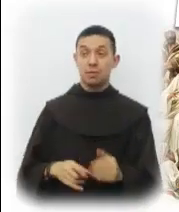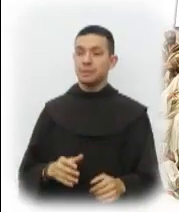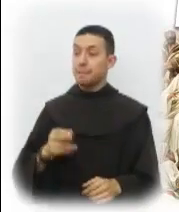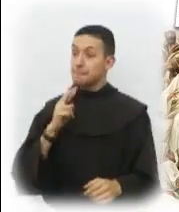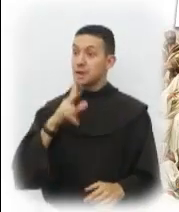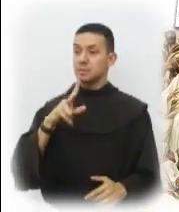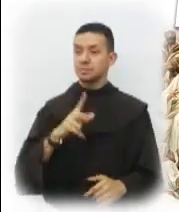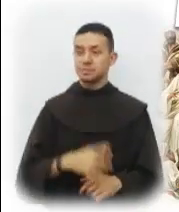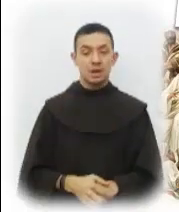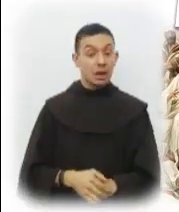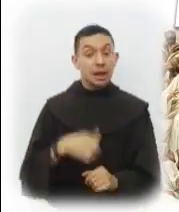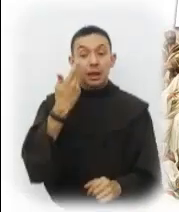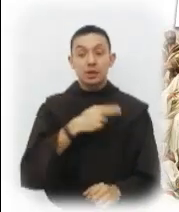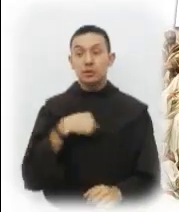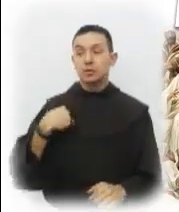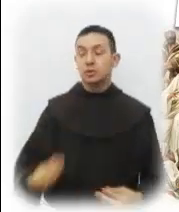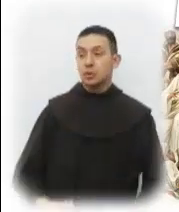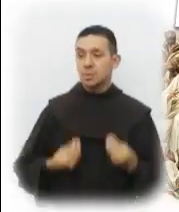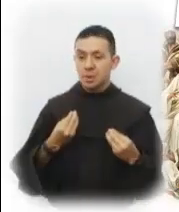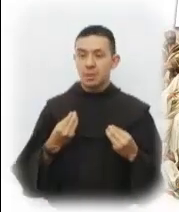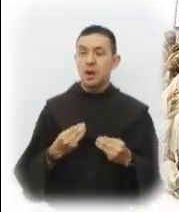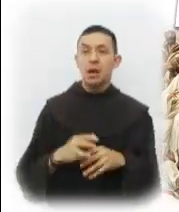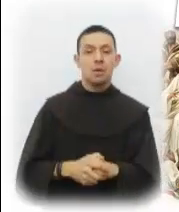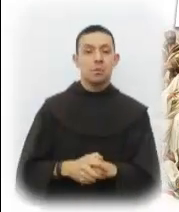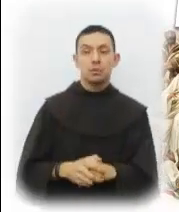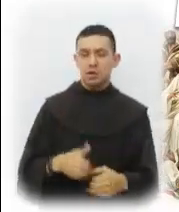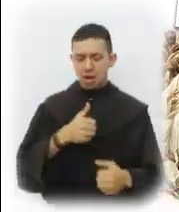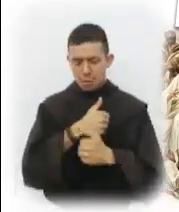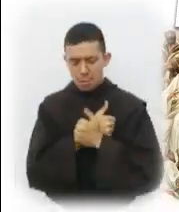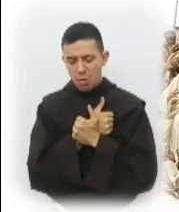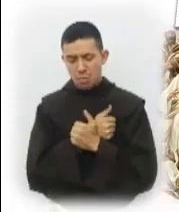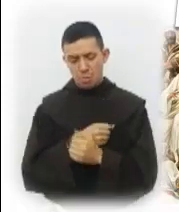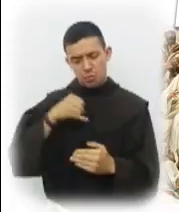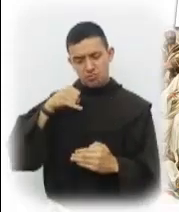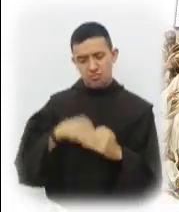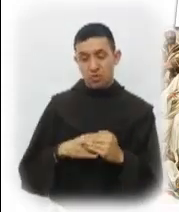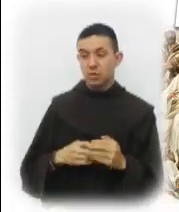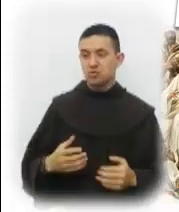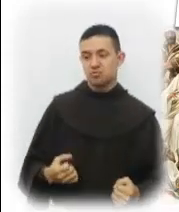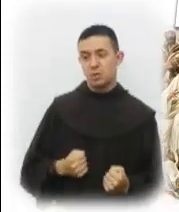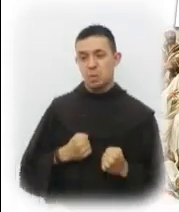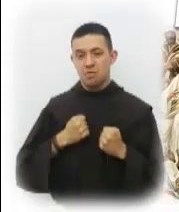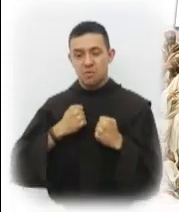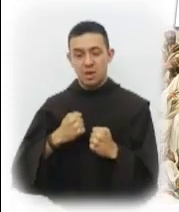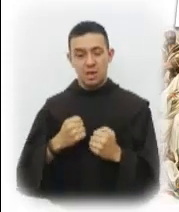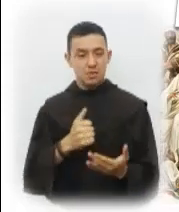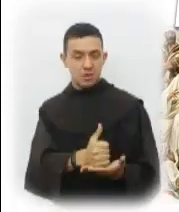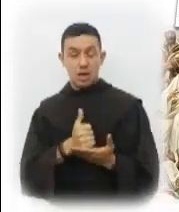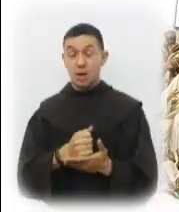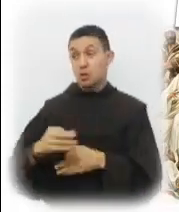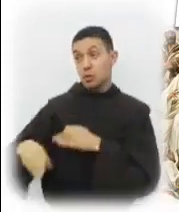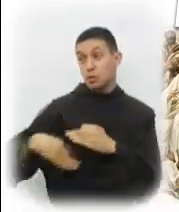o condicionamientos. Nos ofrece su amor sin límites y quiere que nosotros vivamos en la atmósfera de ese amor